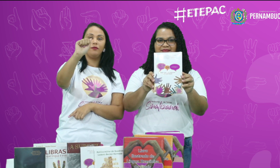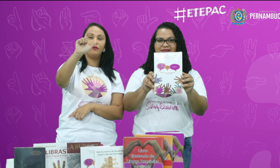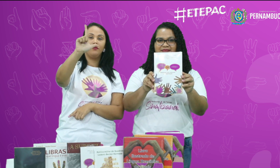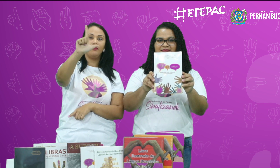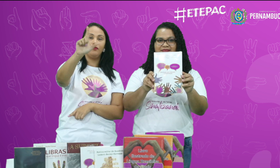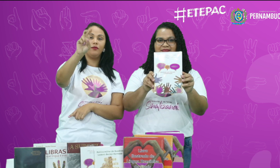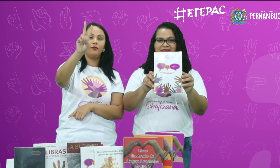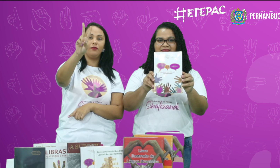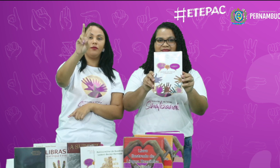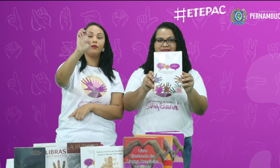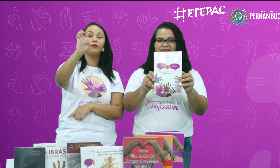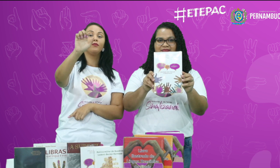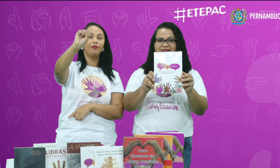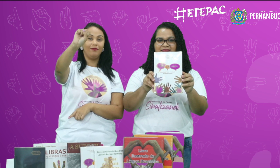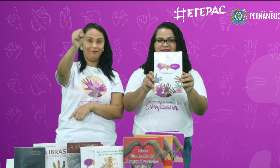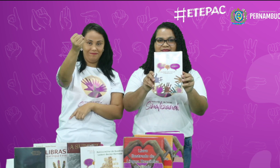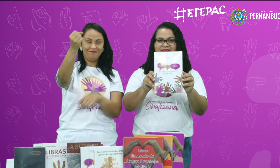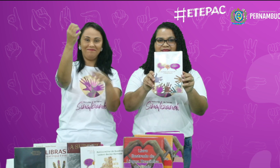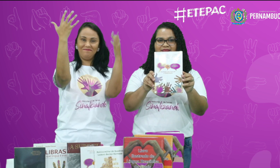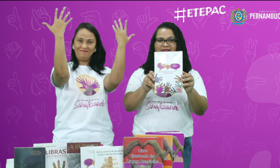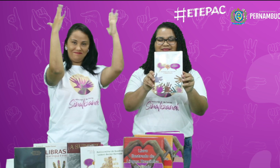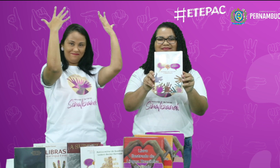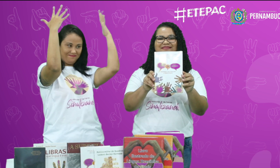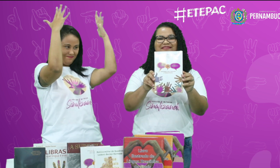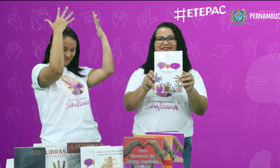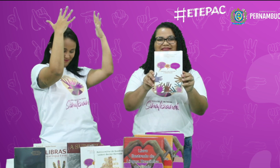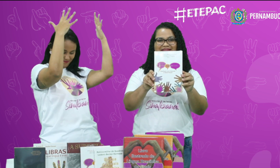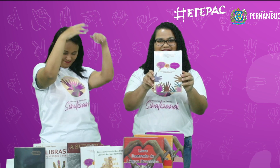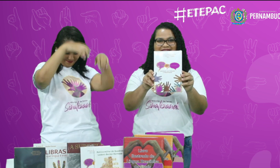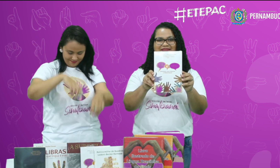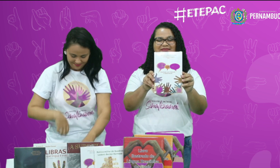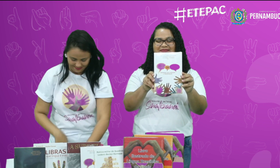Luís Alves. Luís Alves. Parabéns.